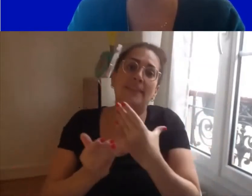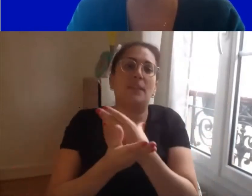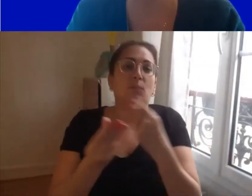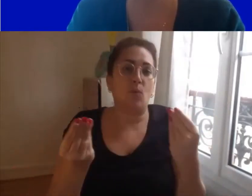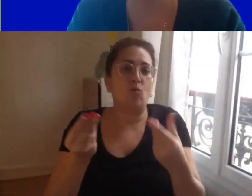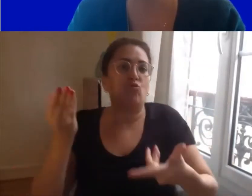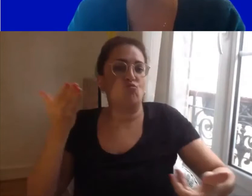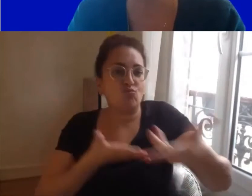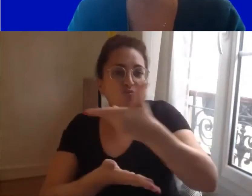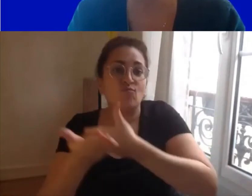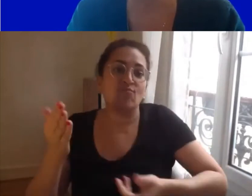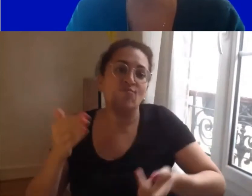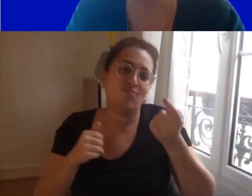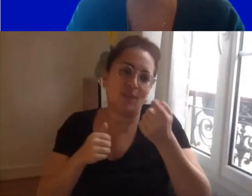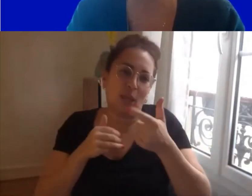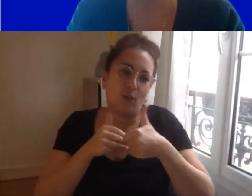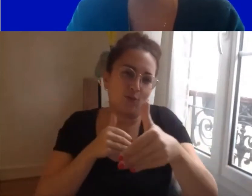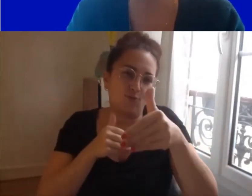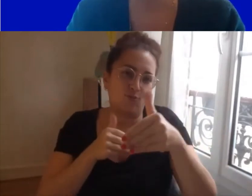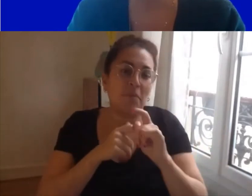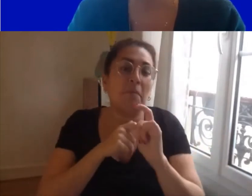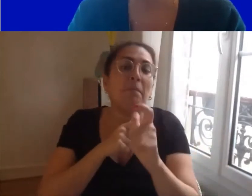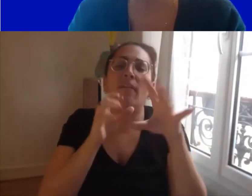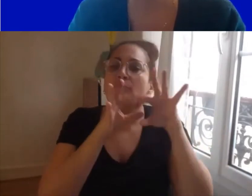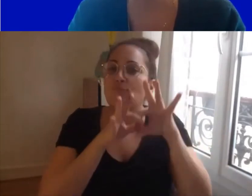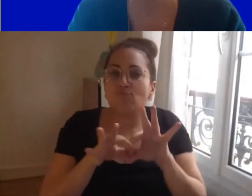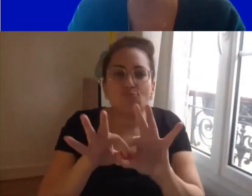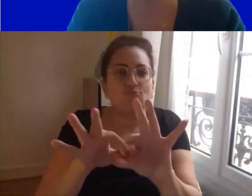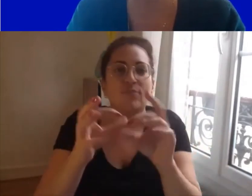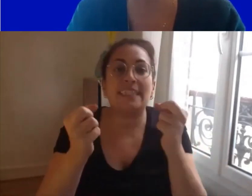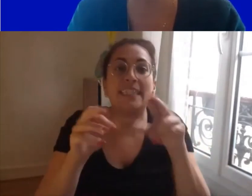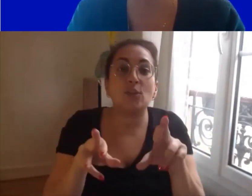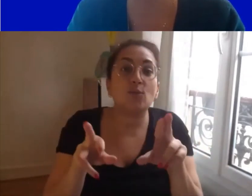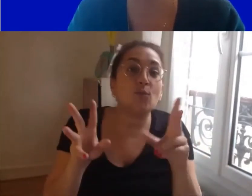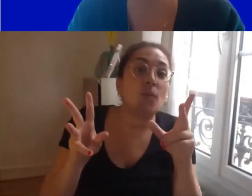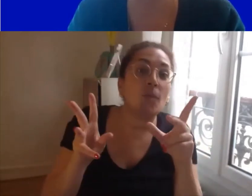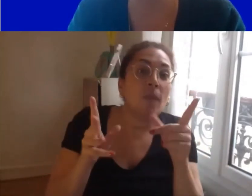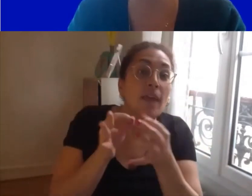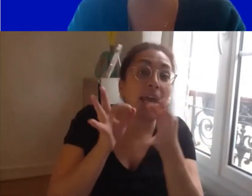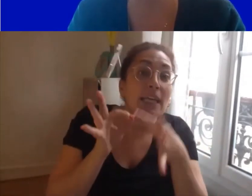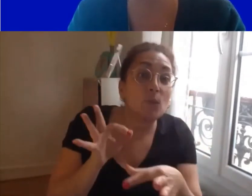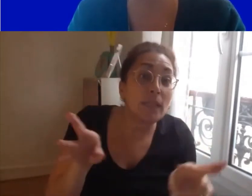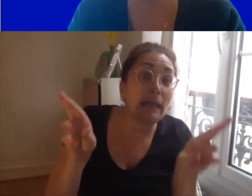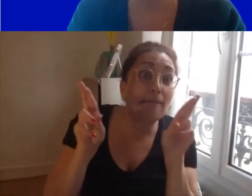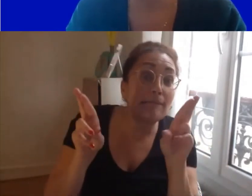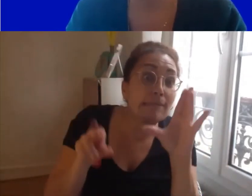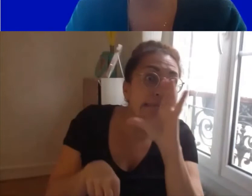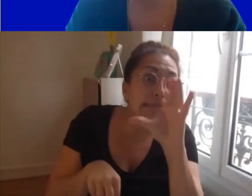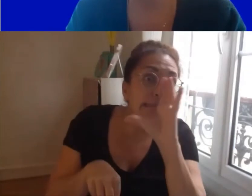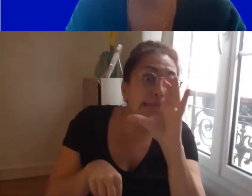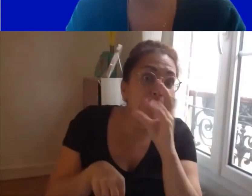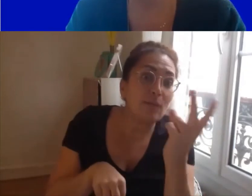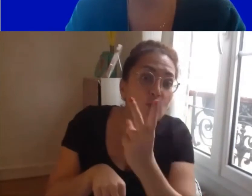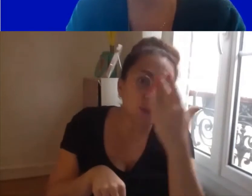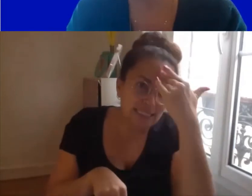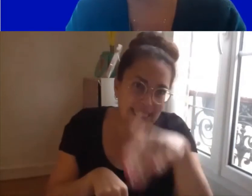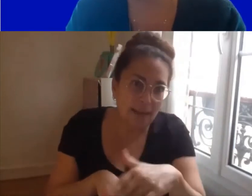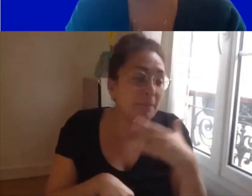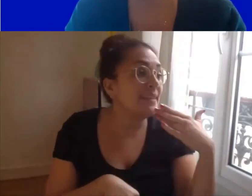et à très bientôt pour la suite de ces travaux dont nous attendons beaucoup vous le savez Anne et vous le savez Isabelle merci